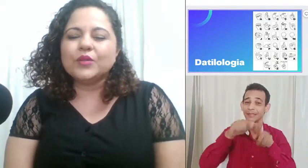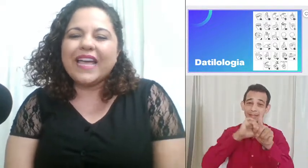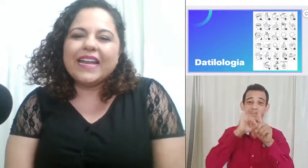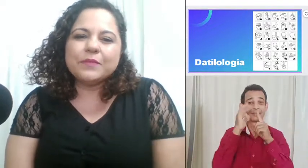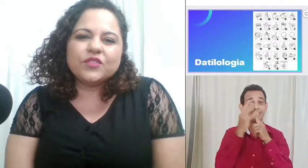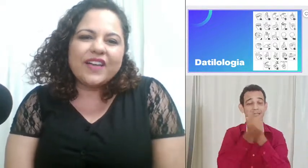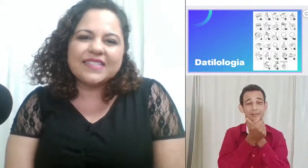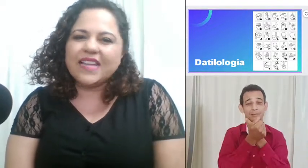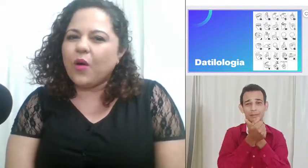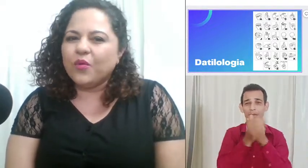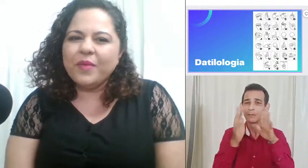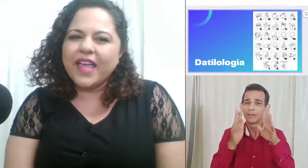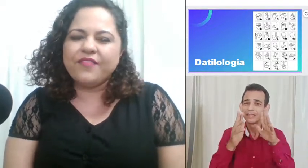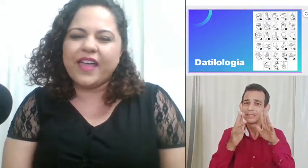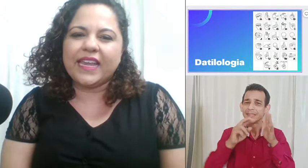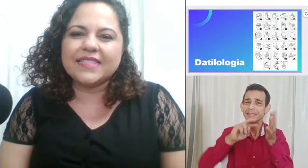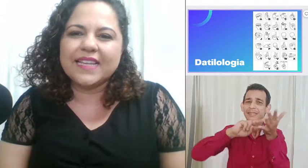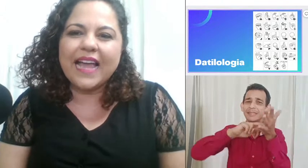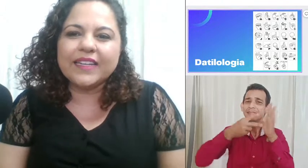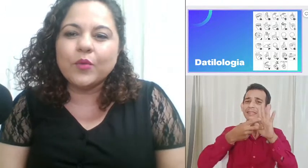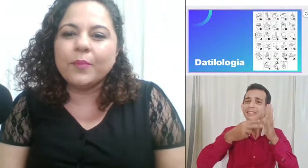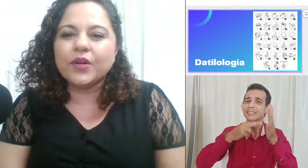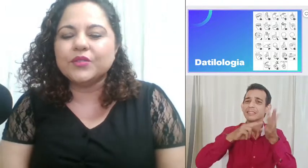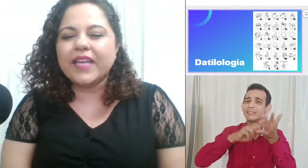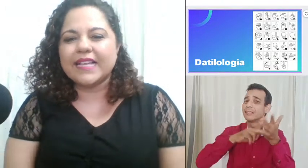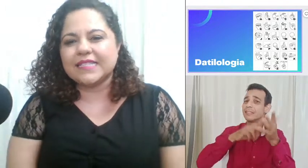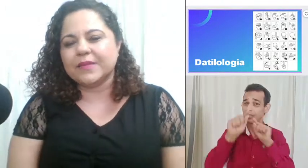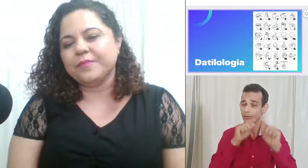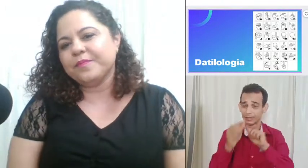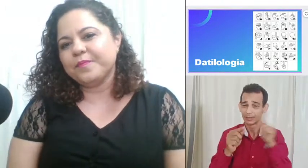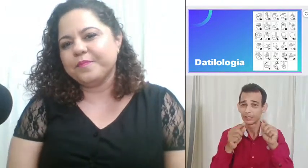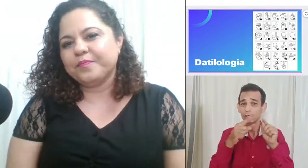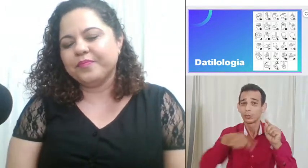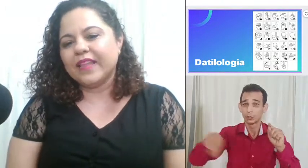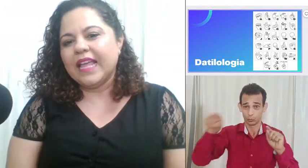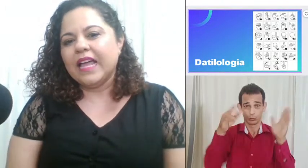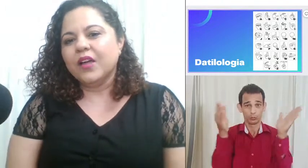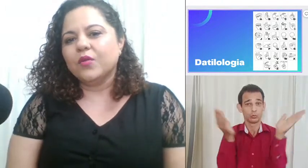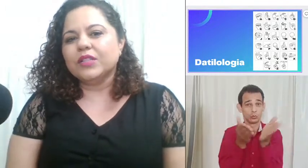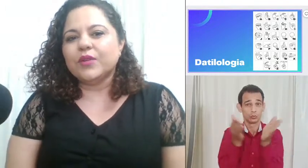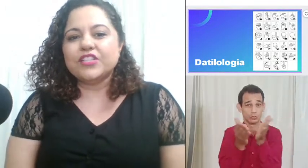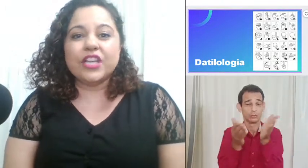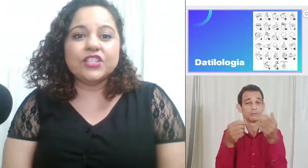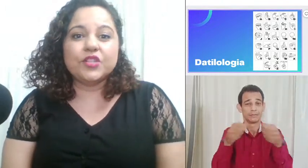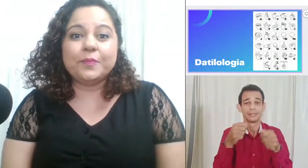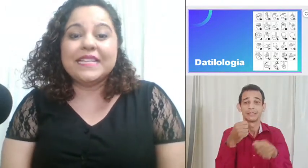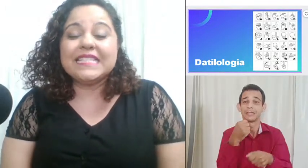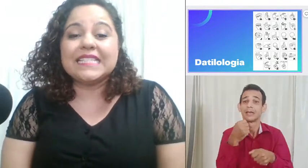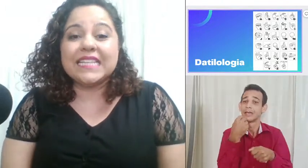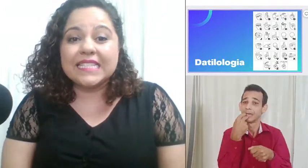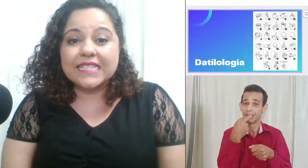queremos fazer alguma referência da língua portuguesa. Quando a gente precisa